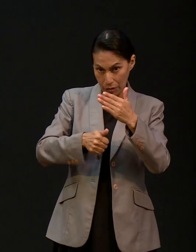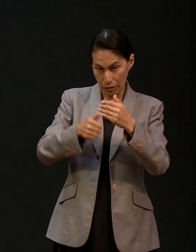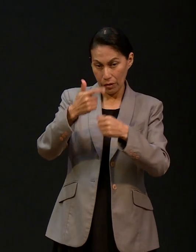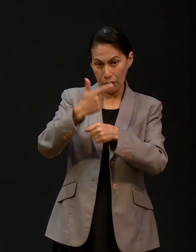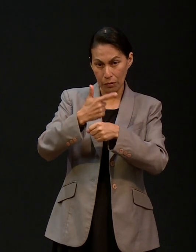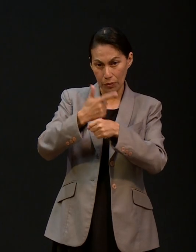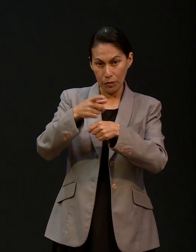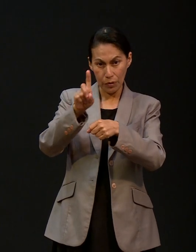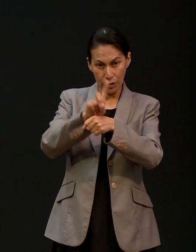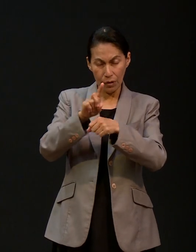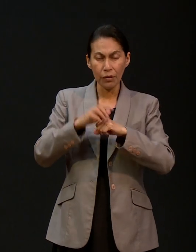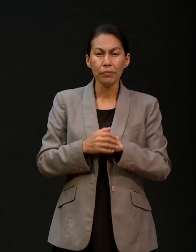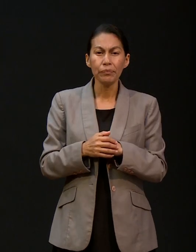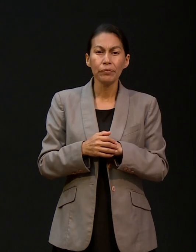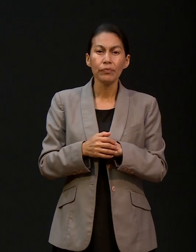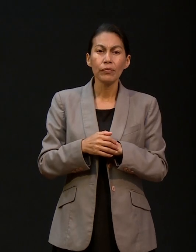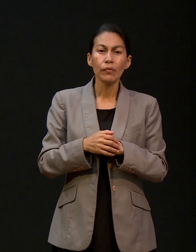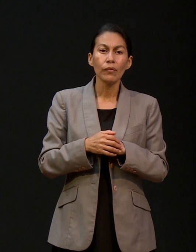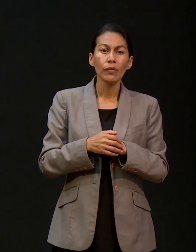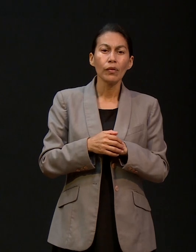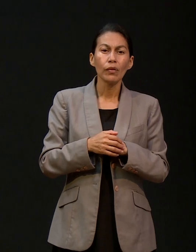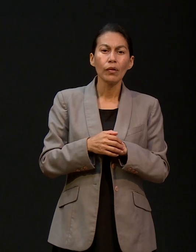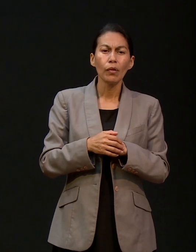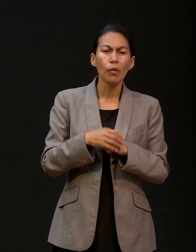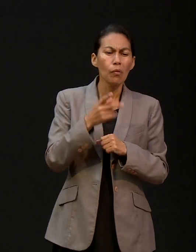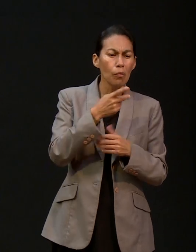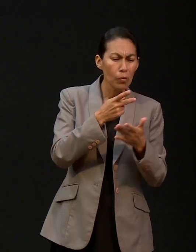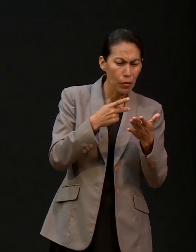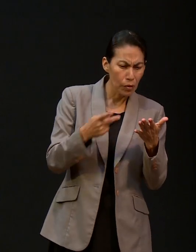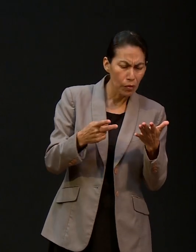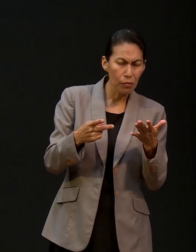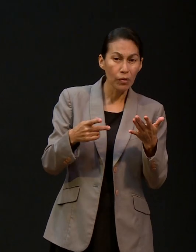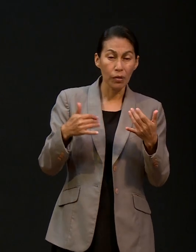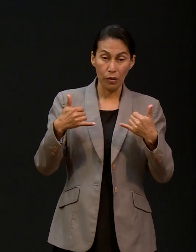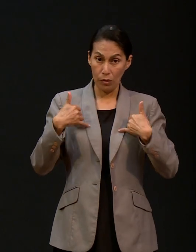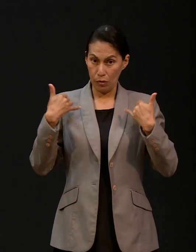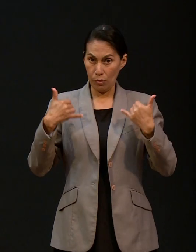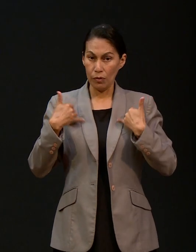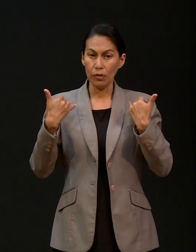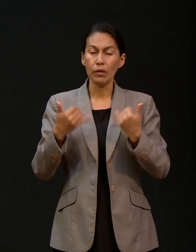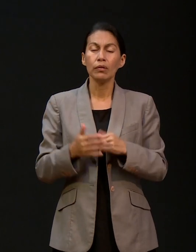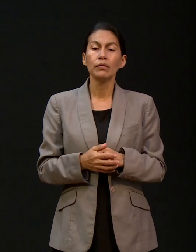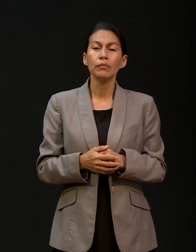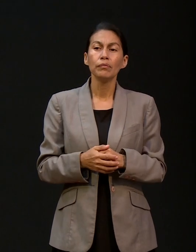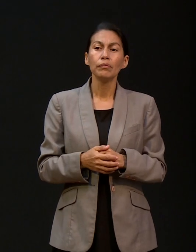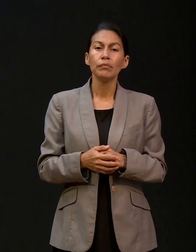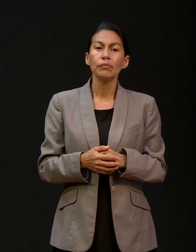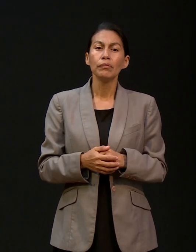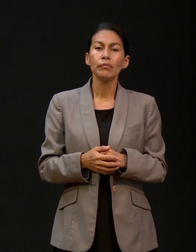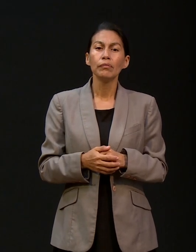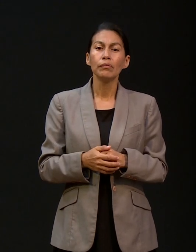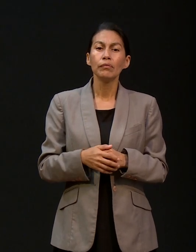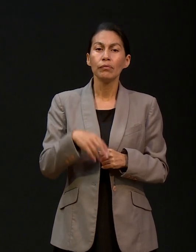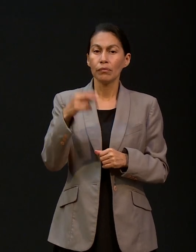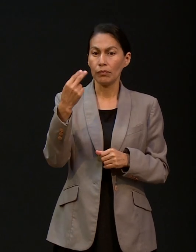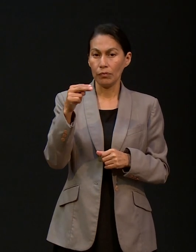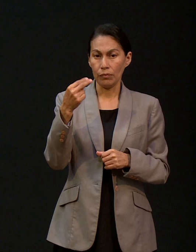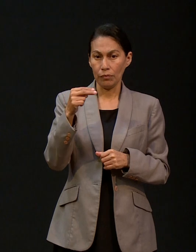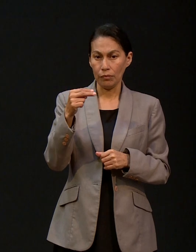Adventistas del Séptimo Día, organizó un evento para jóvenes que le llamaron...